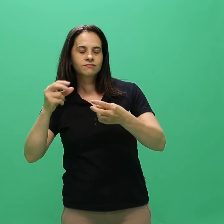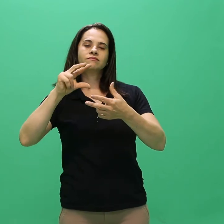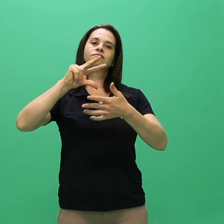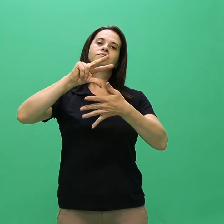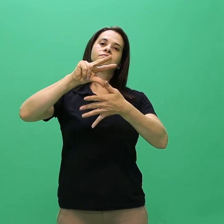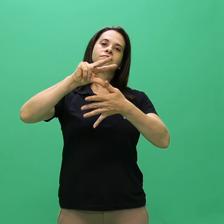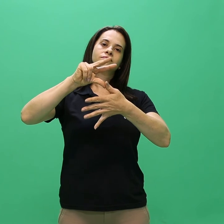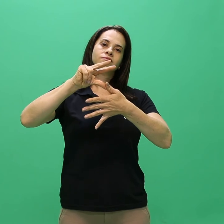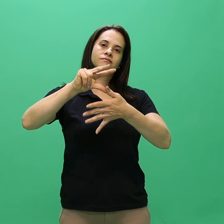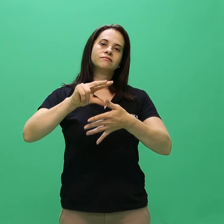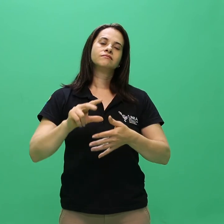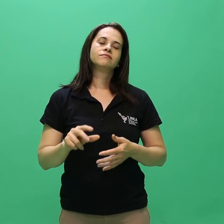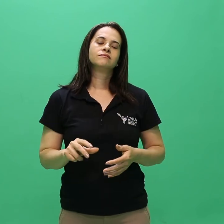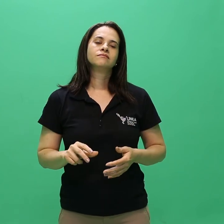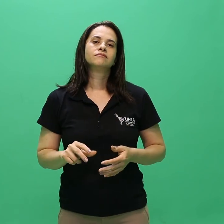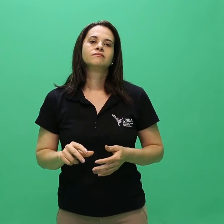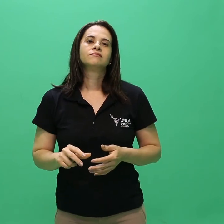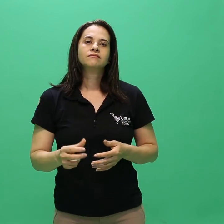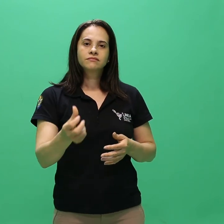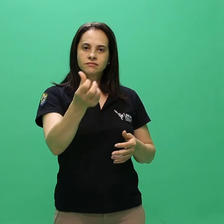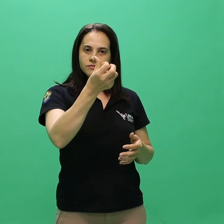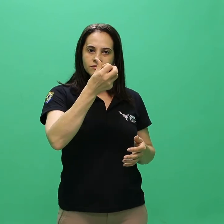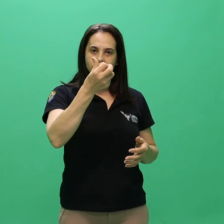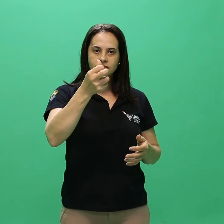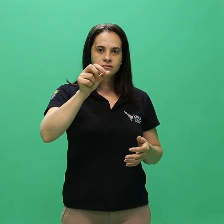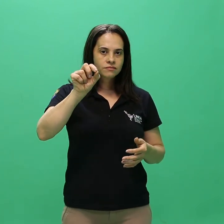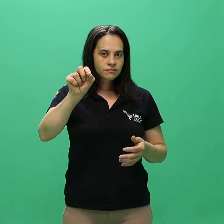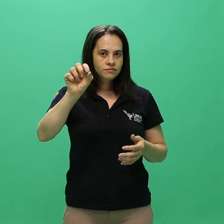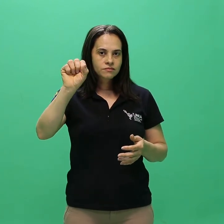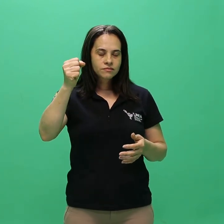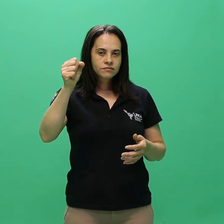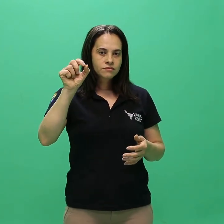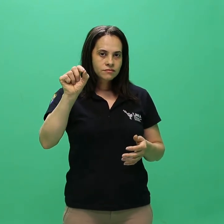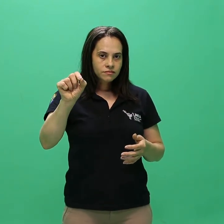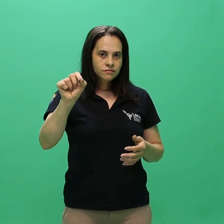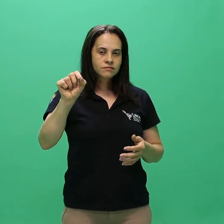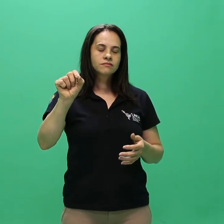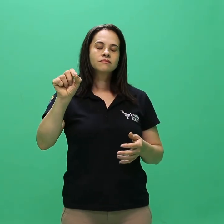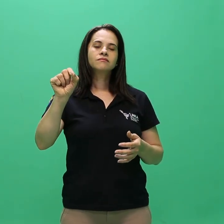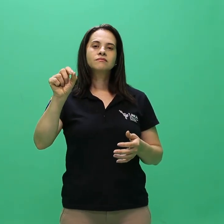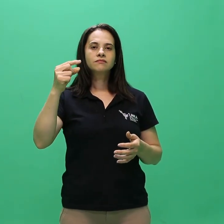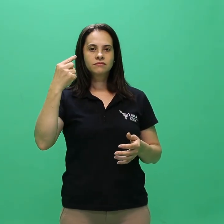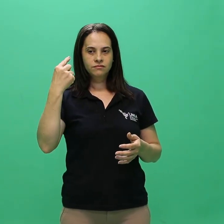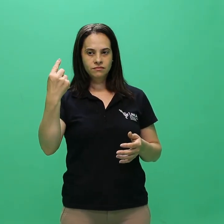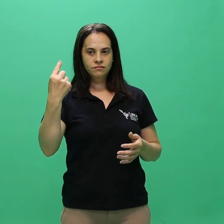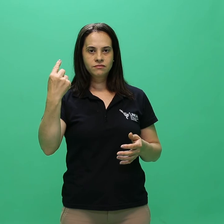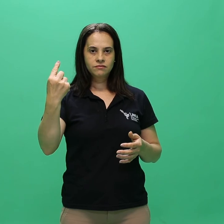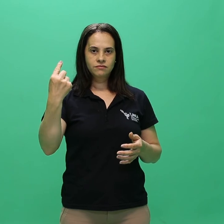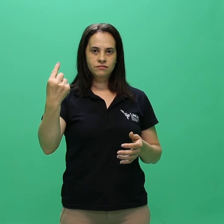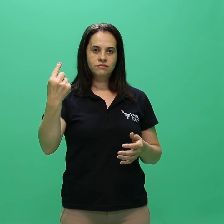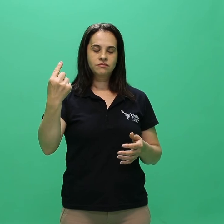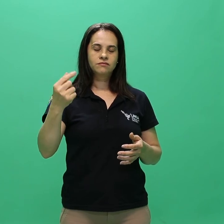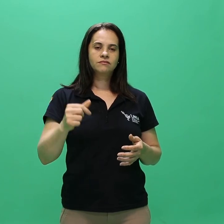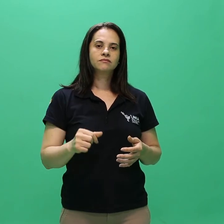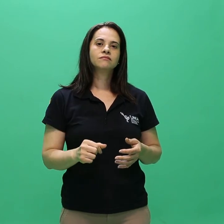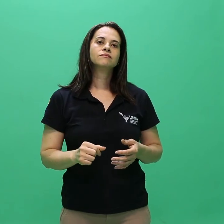.4